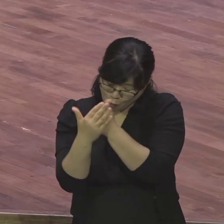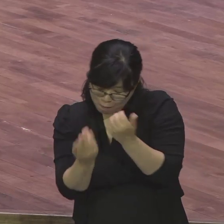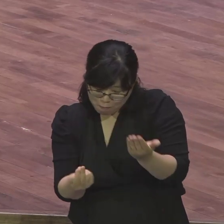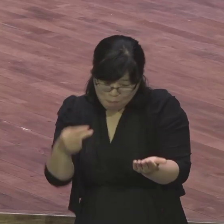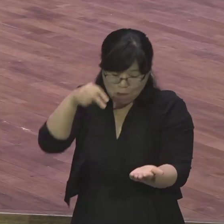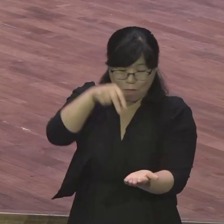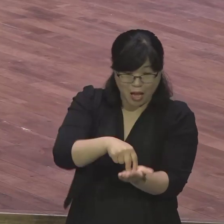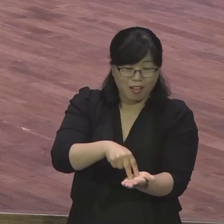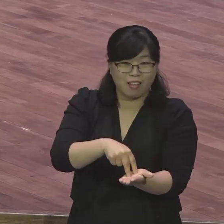그렇게